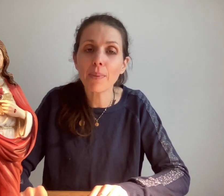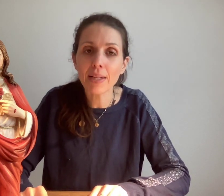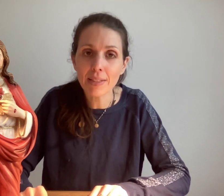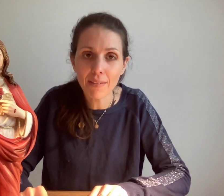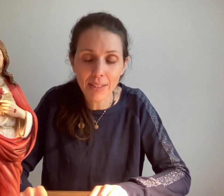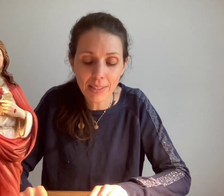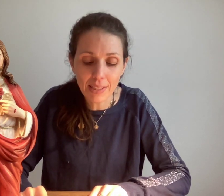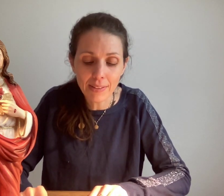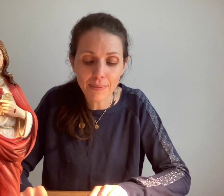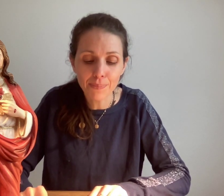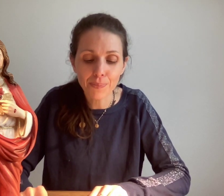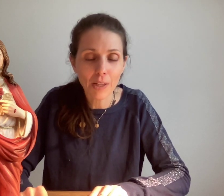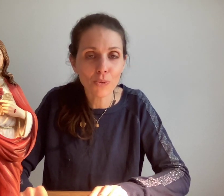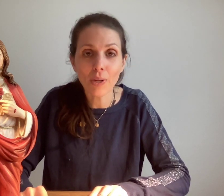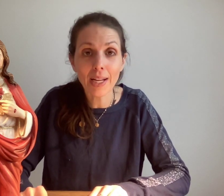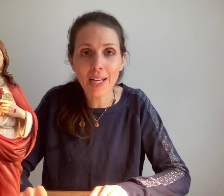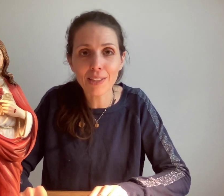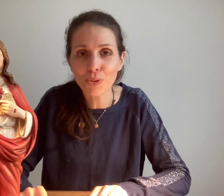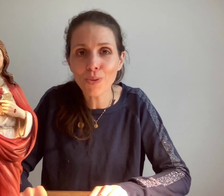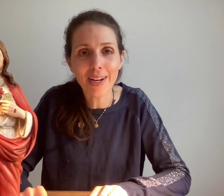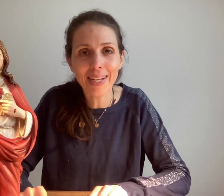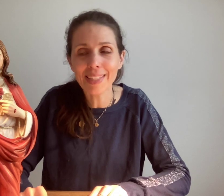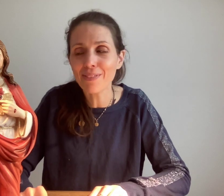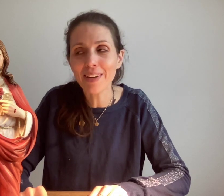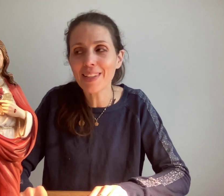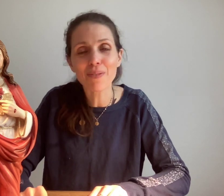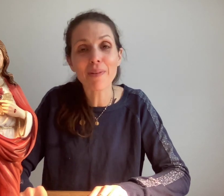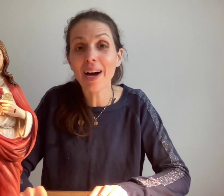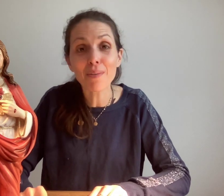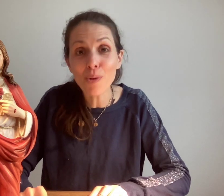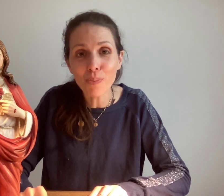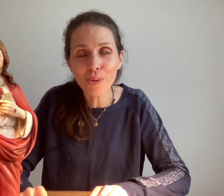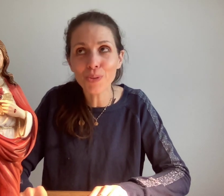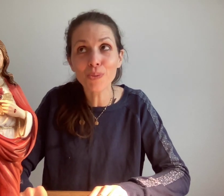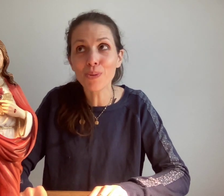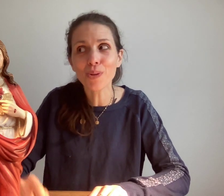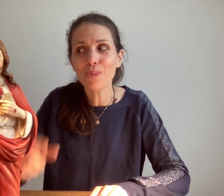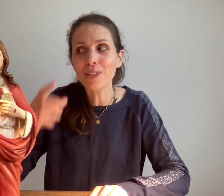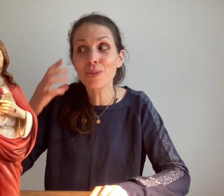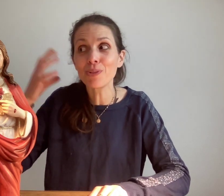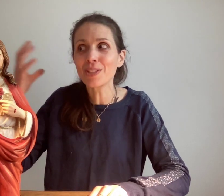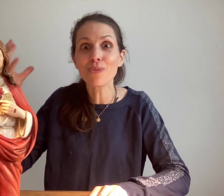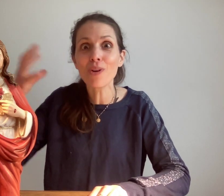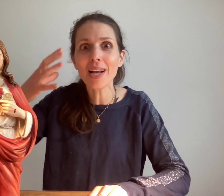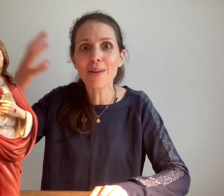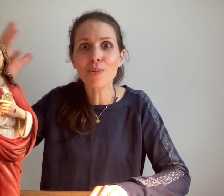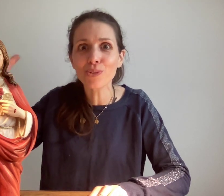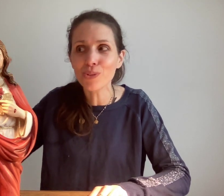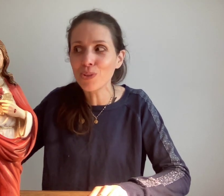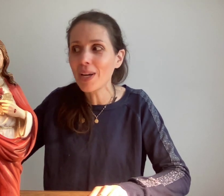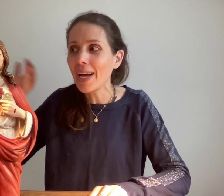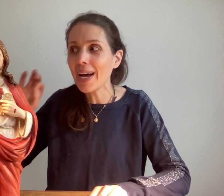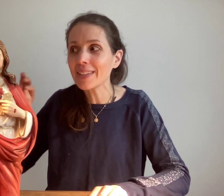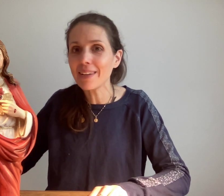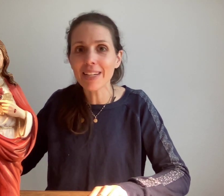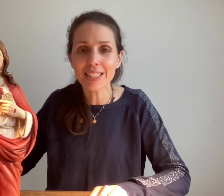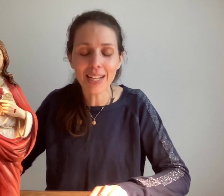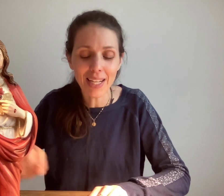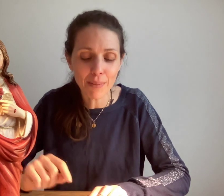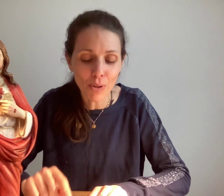préservatrice. Toute la création a été faite par amour pour nous, pour que nous puissions voir l'amour de Dieu à travers chaque élément